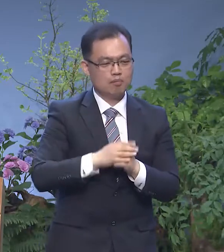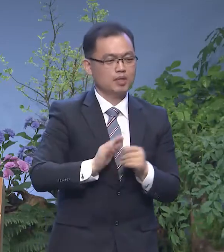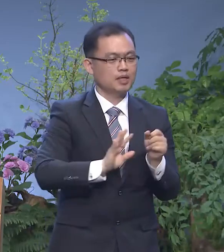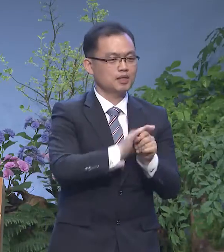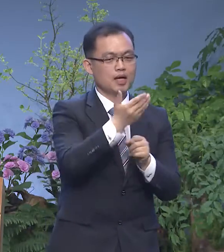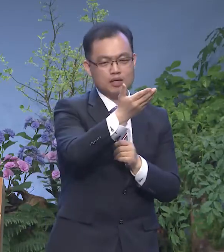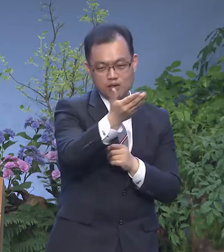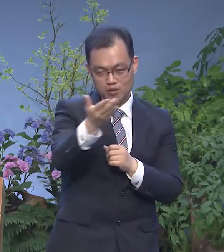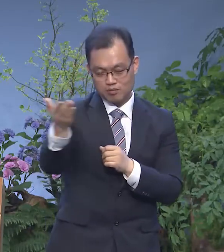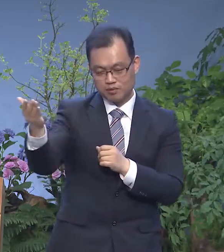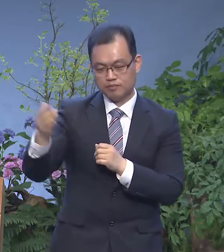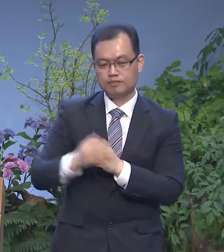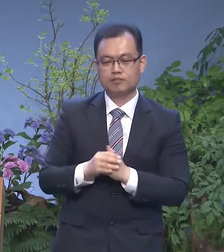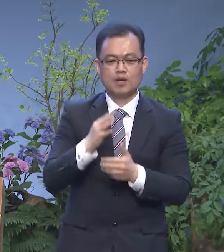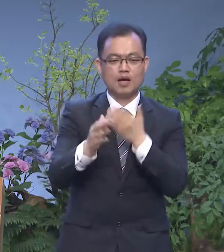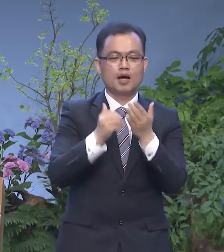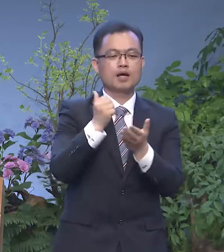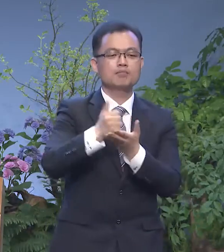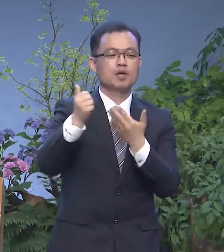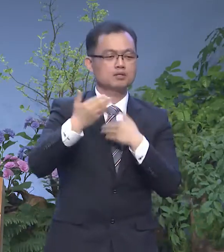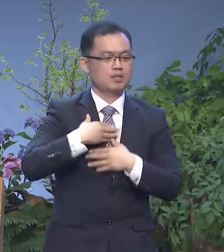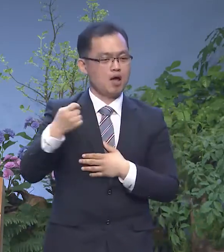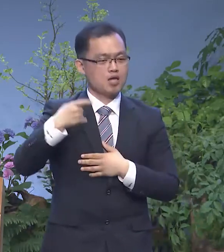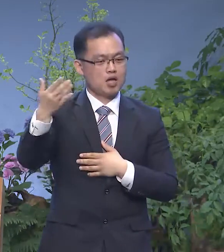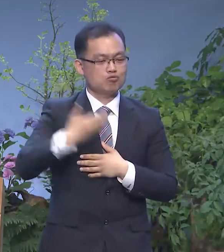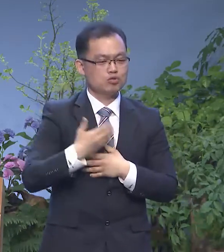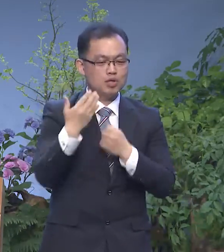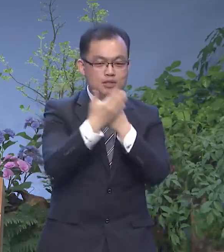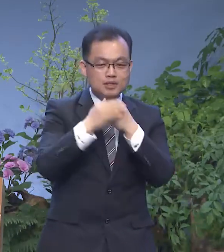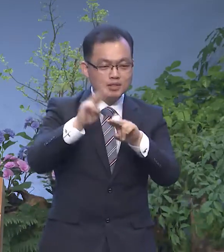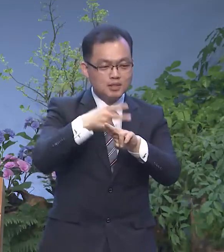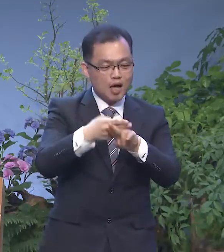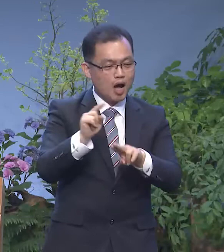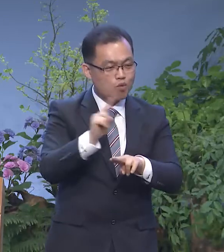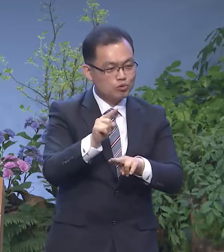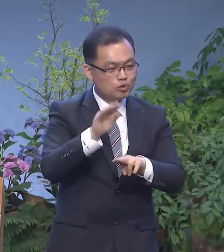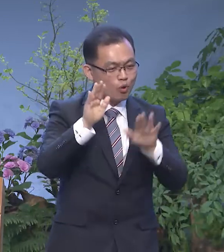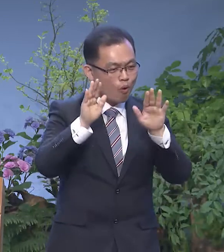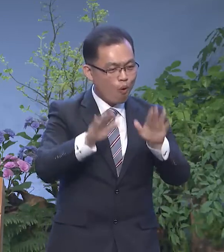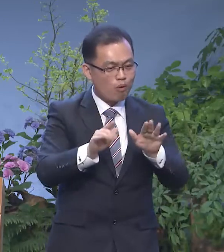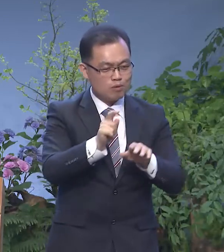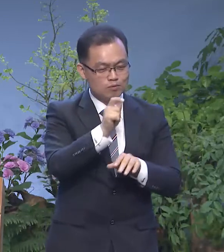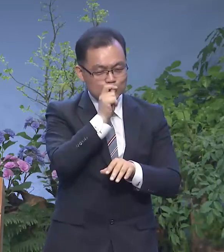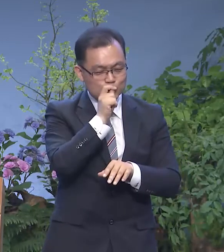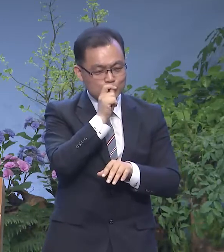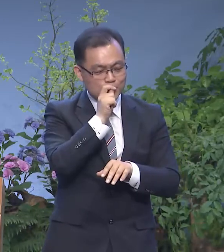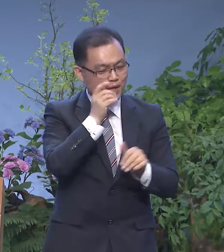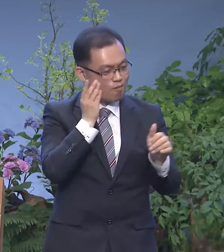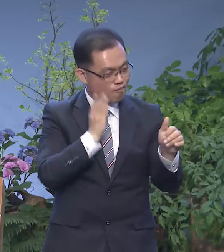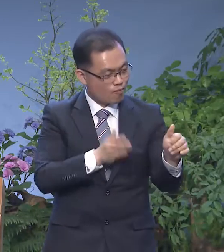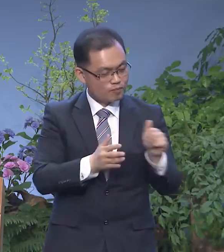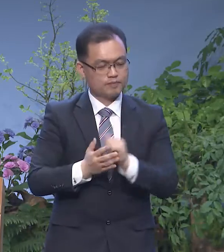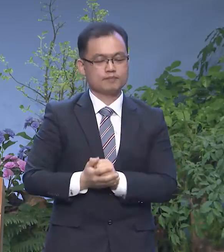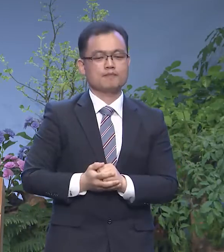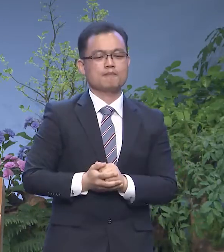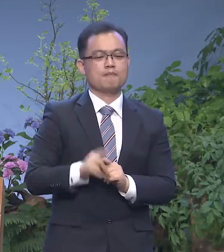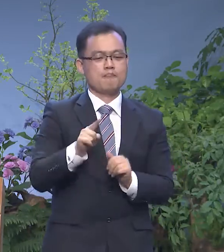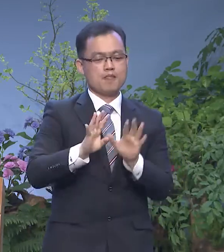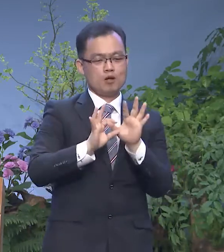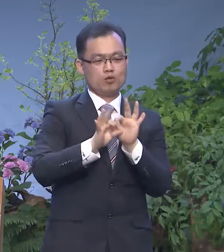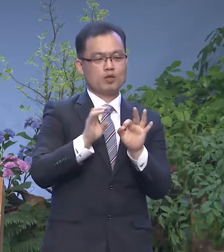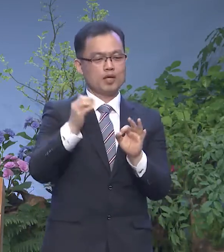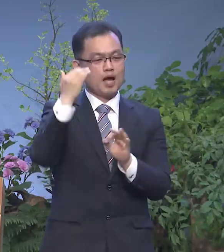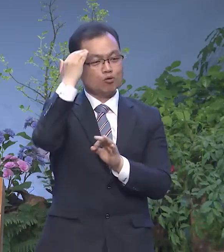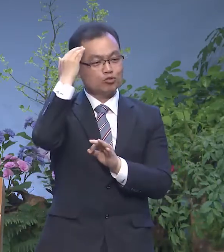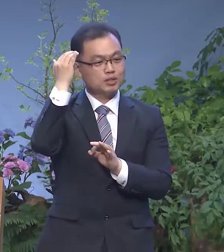여러분들 하나님께서 나에게 주신 은사가 무엇인지를 이 밤에 한번 묵상해 보면 좋겠습니다 그것을 통해서 이